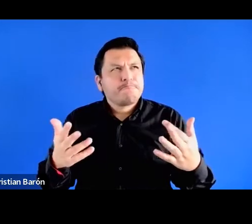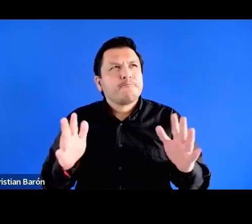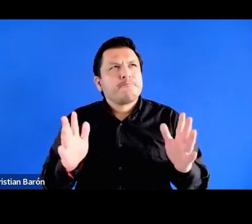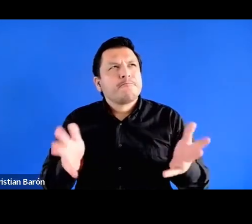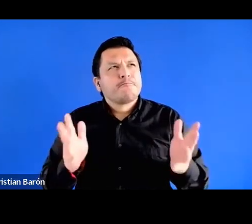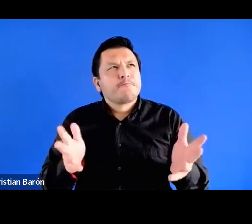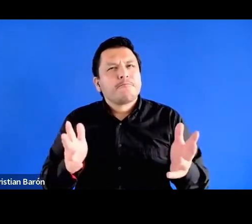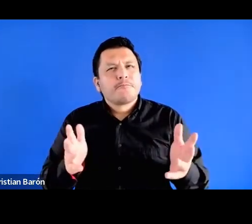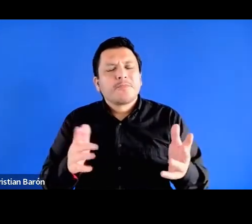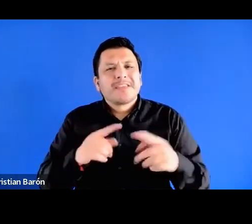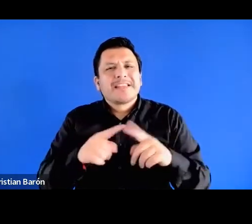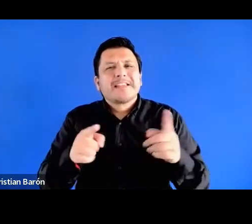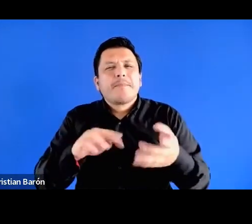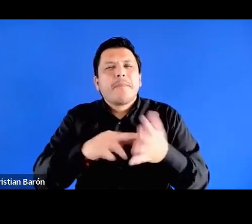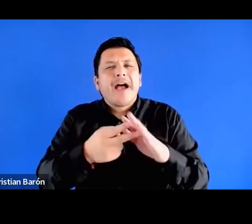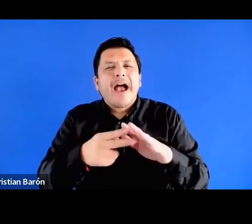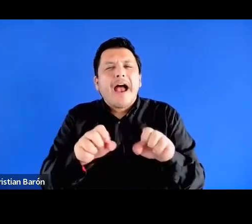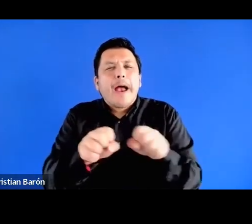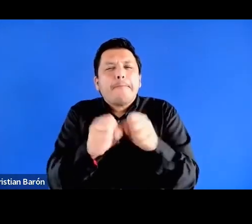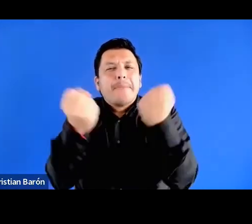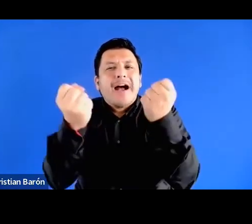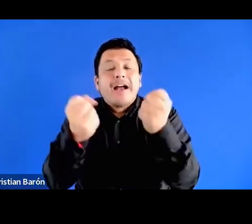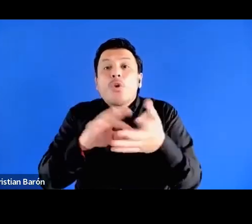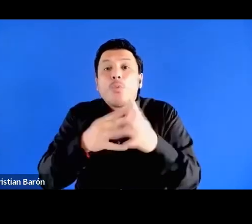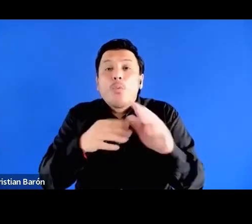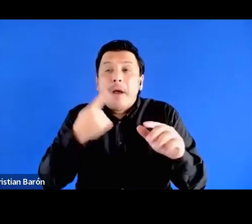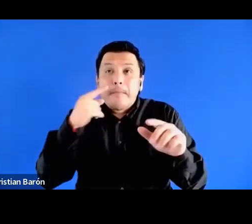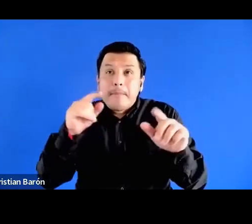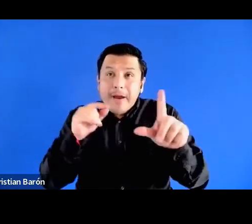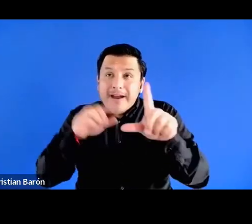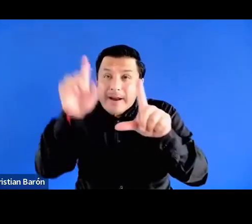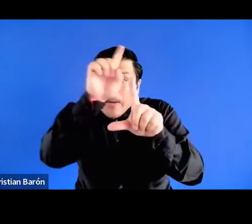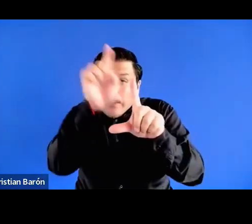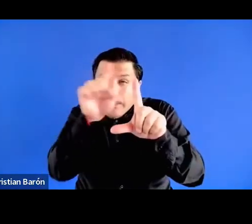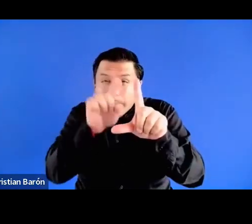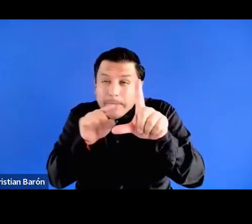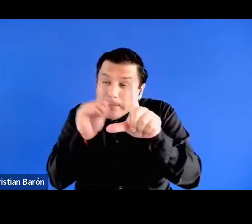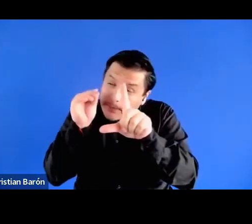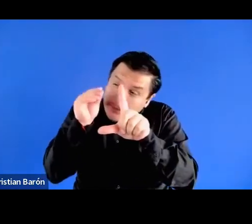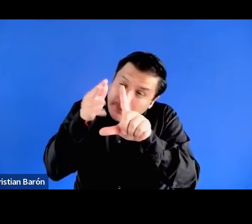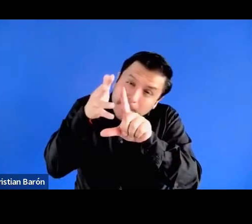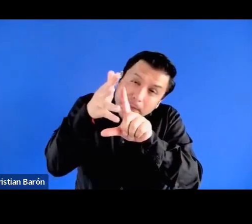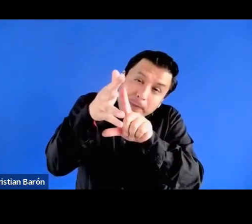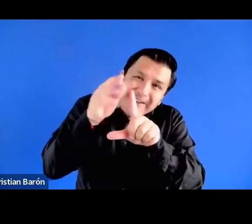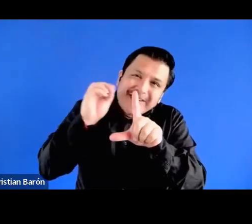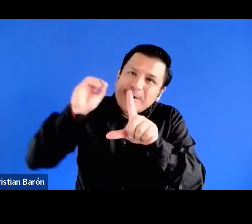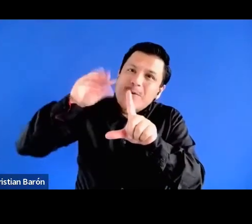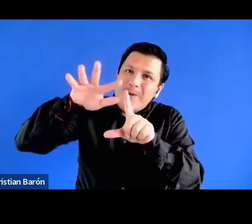Un quiebre, ¿no? Por donde entra la luz, digamos, una fractura.